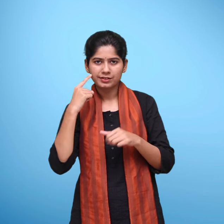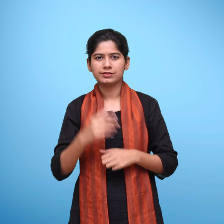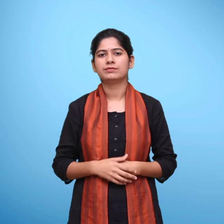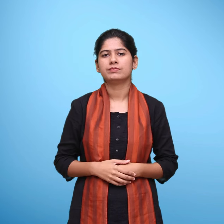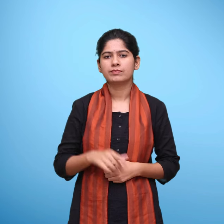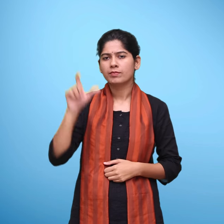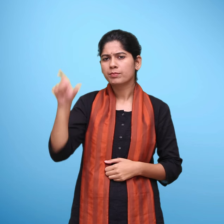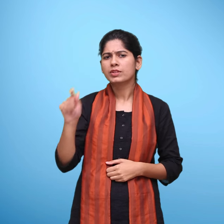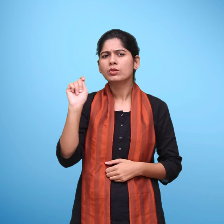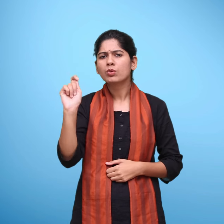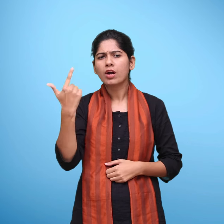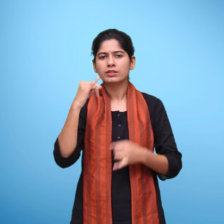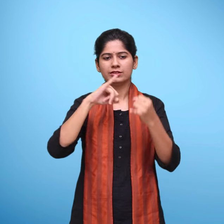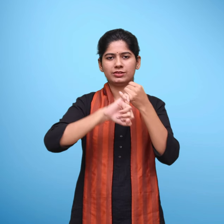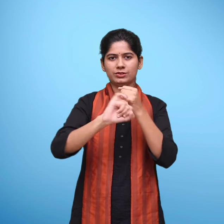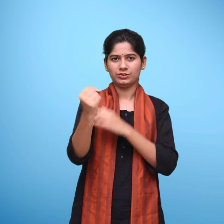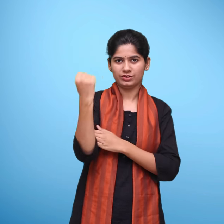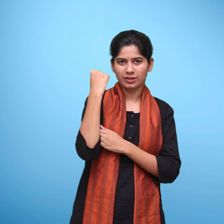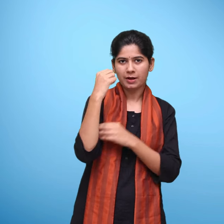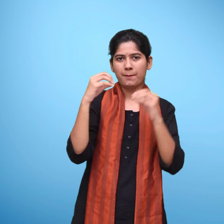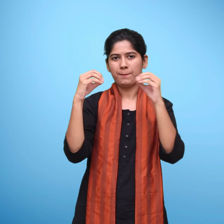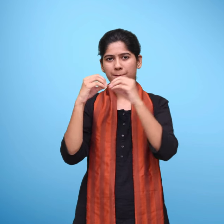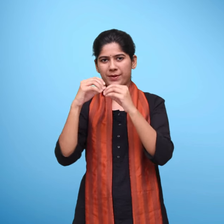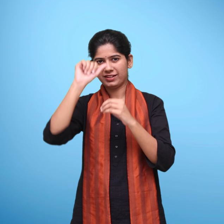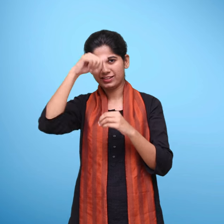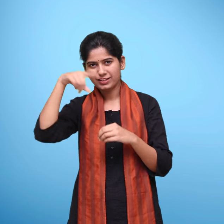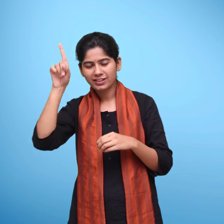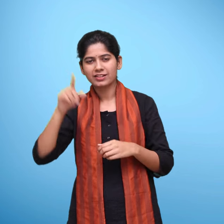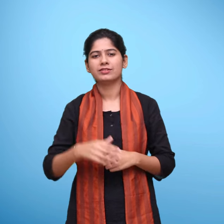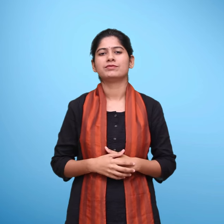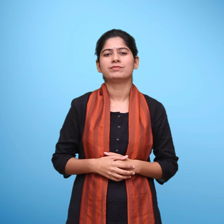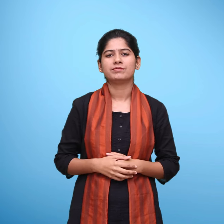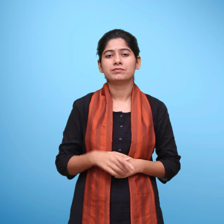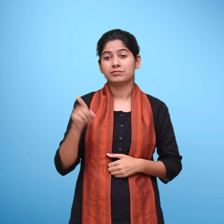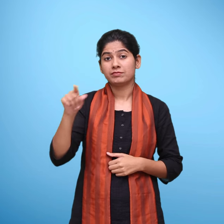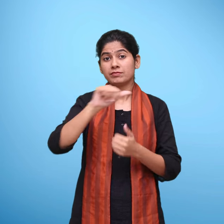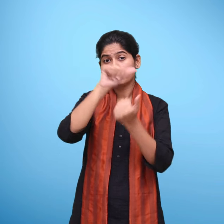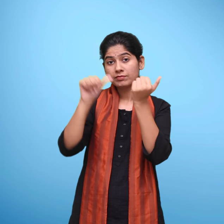निदेशक कच्छ कल्यान संग समर्थ भारत कच्छ गुजराद